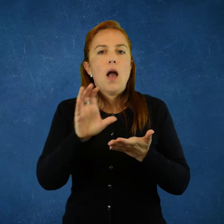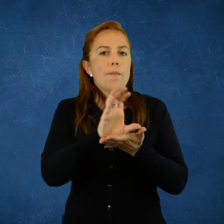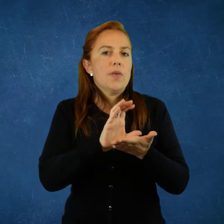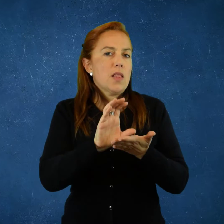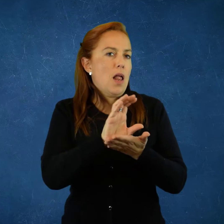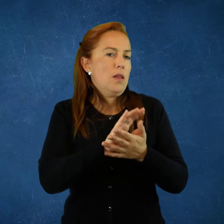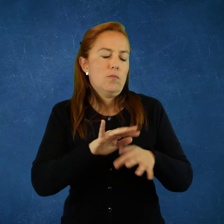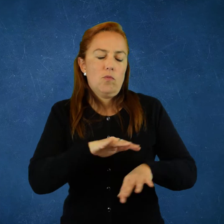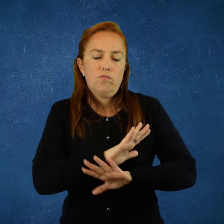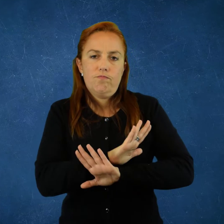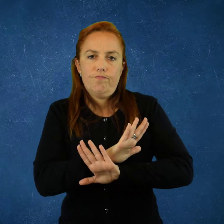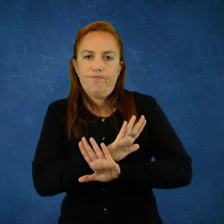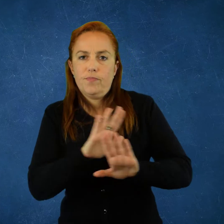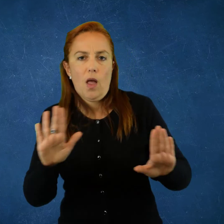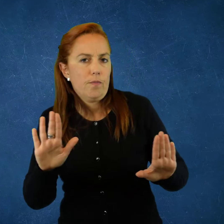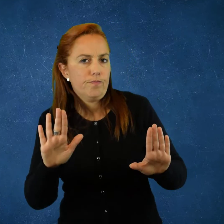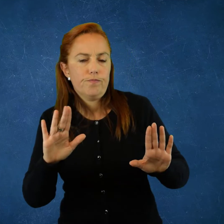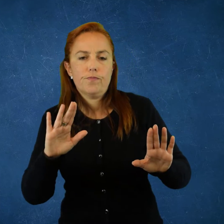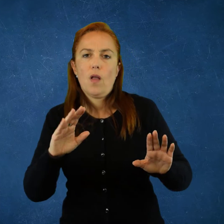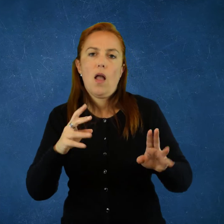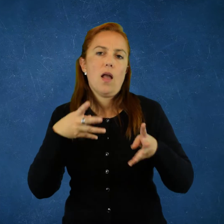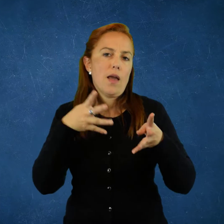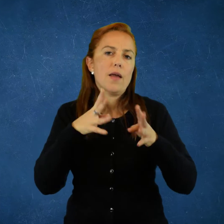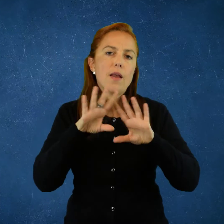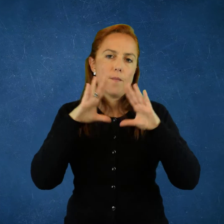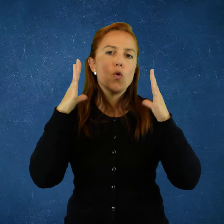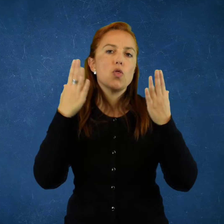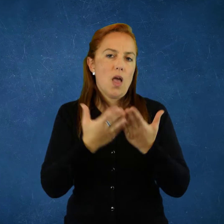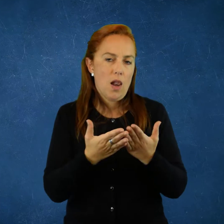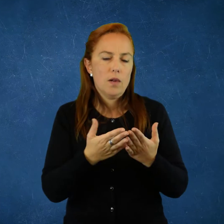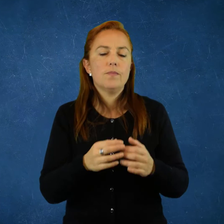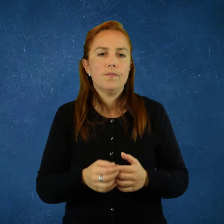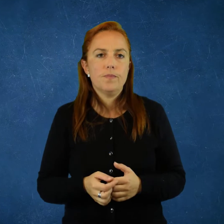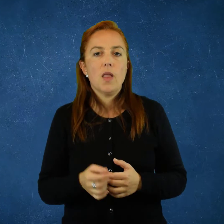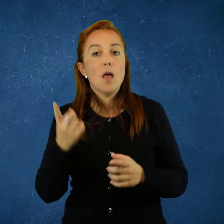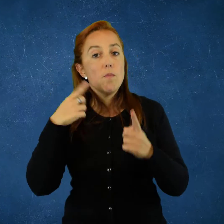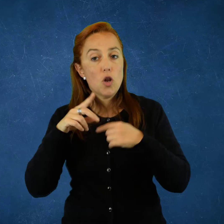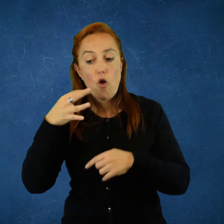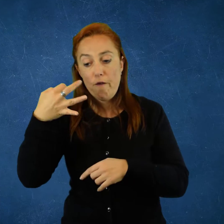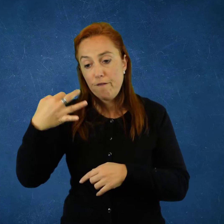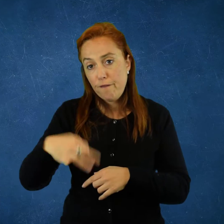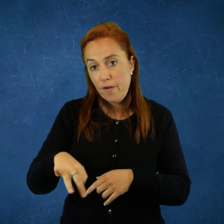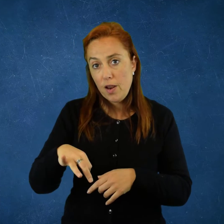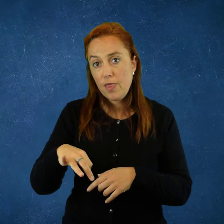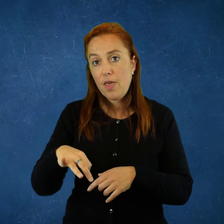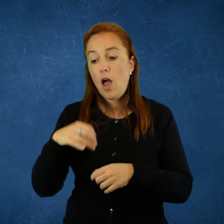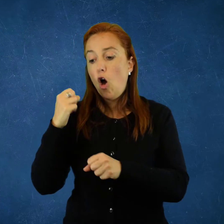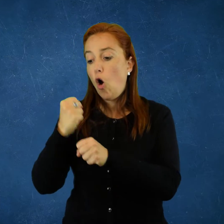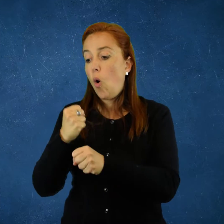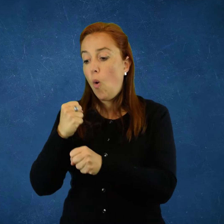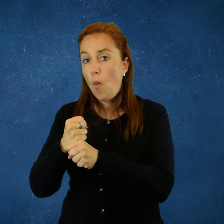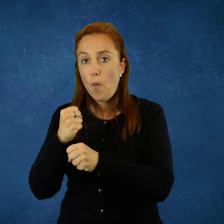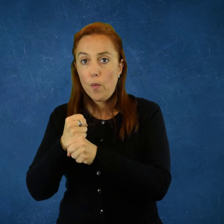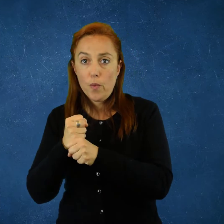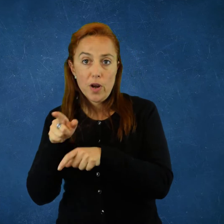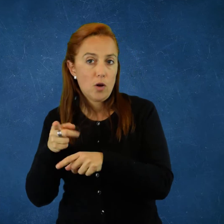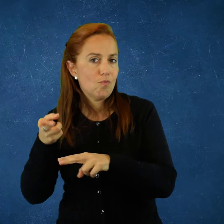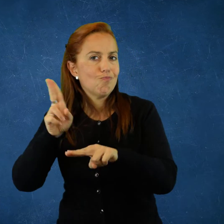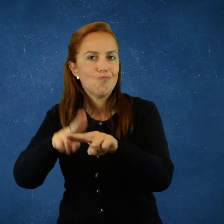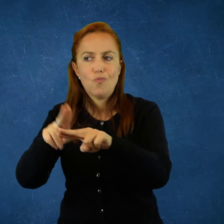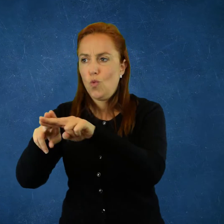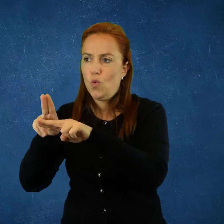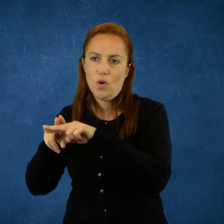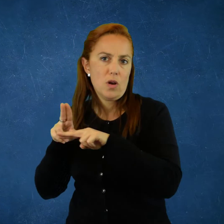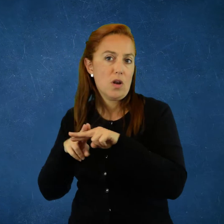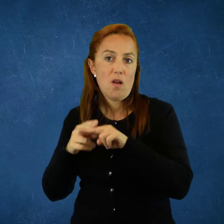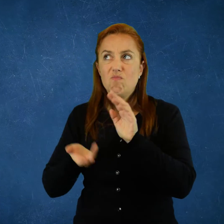participaron. El capitalismo explotó finalmente en guerra mundial, pero también es cierto que